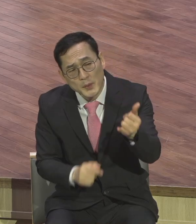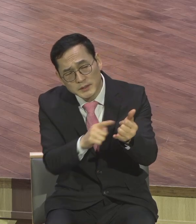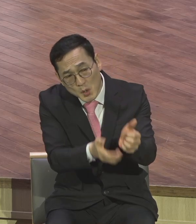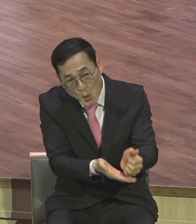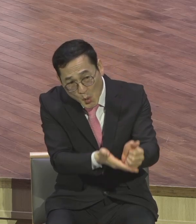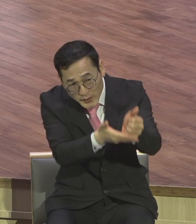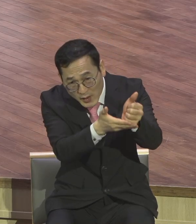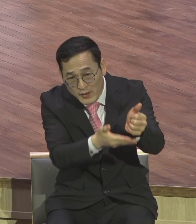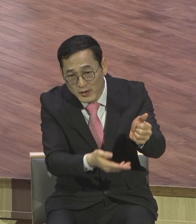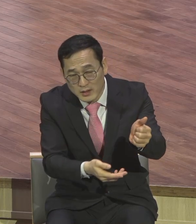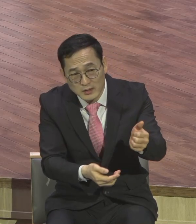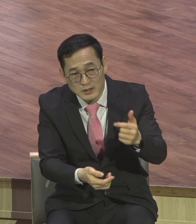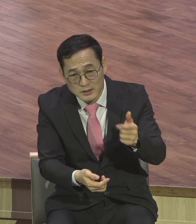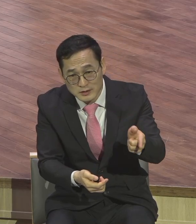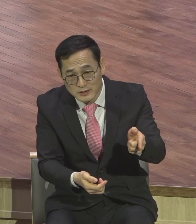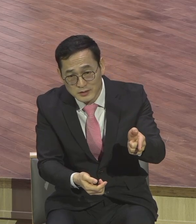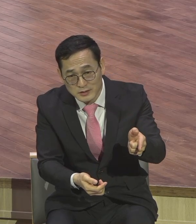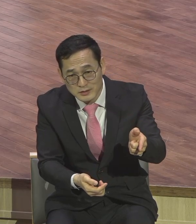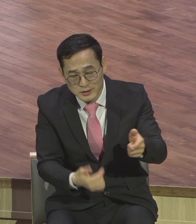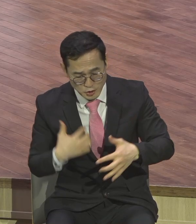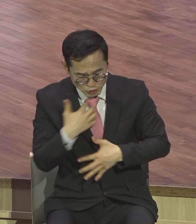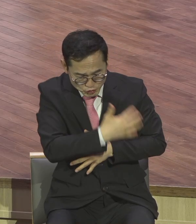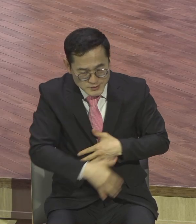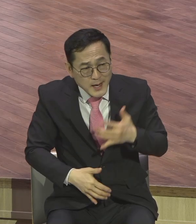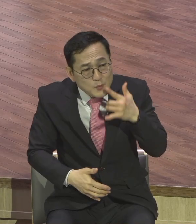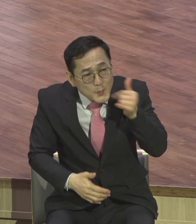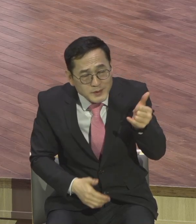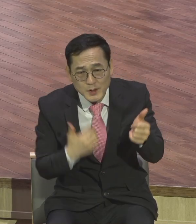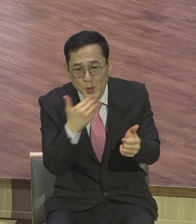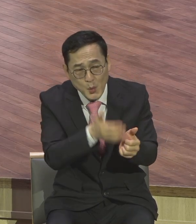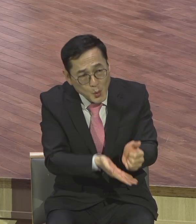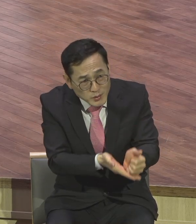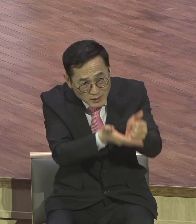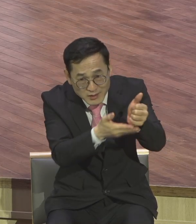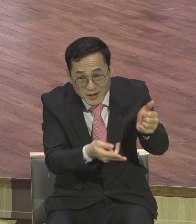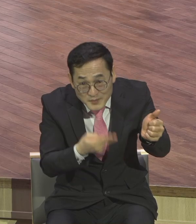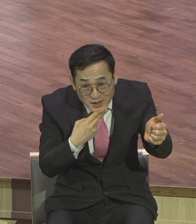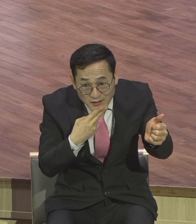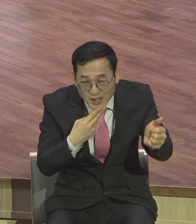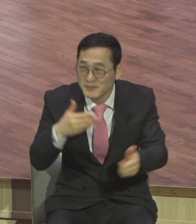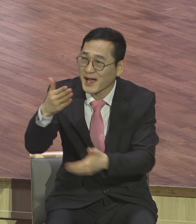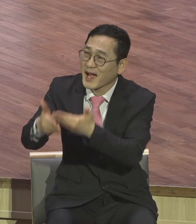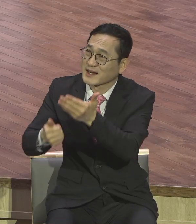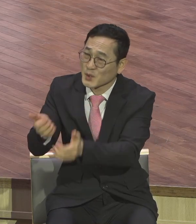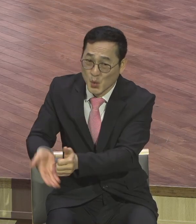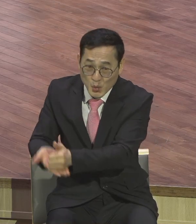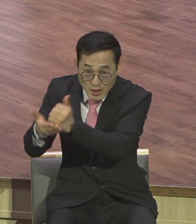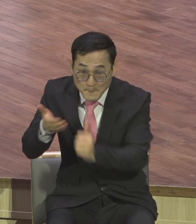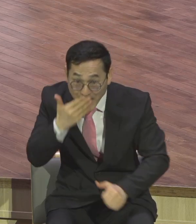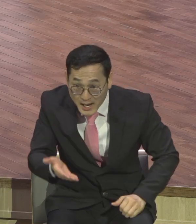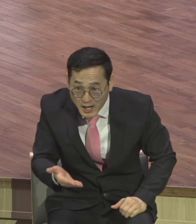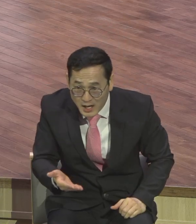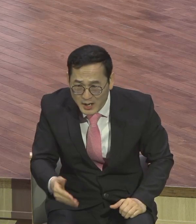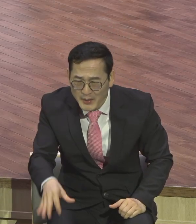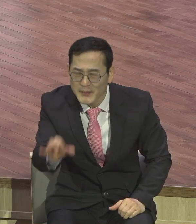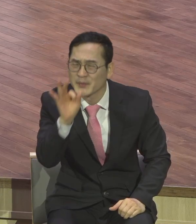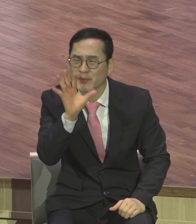사람이 눈에 보이지 않는 하나님을 어떻게 공경하겠느냐라는 말씀이에요.